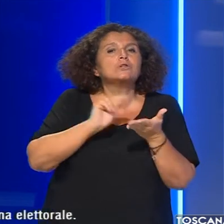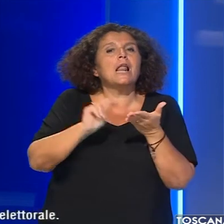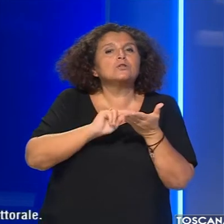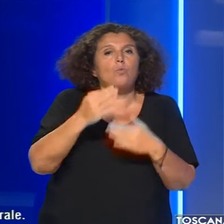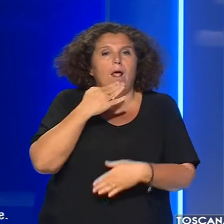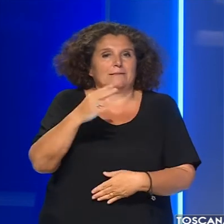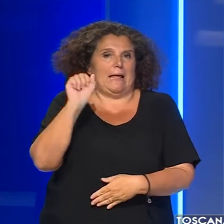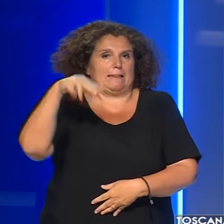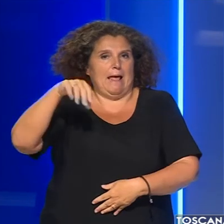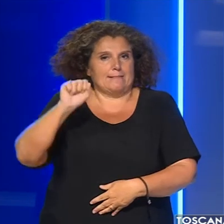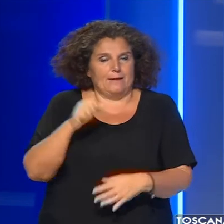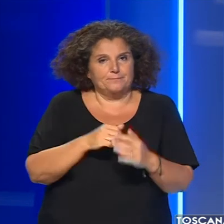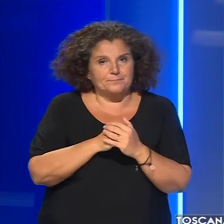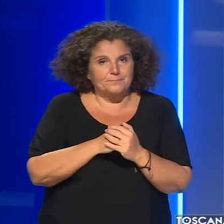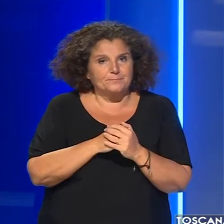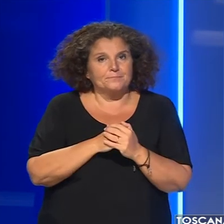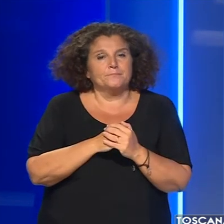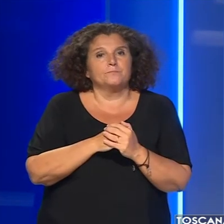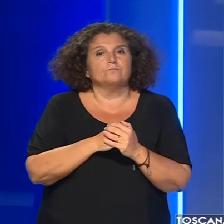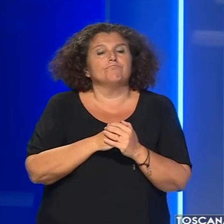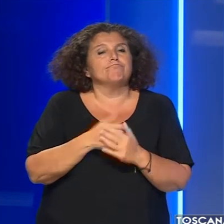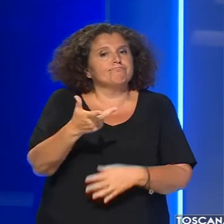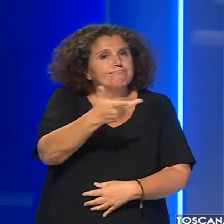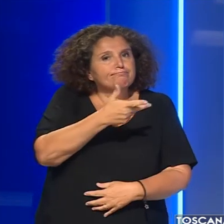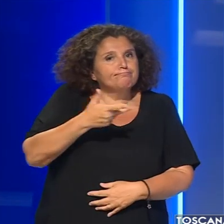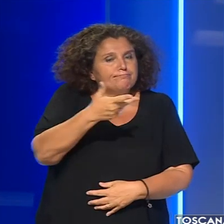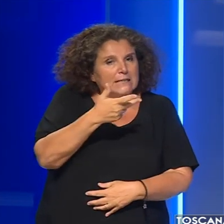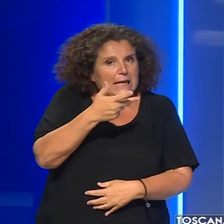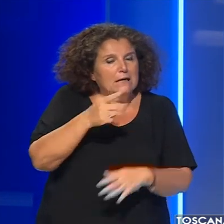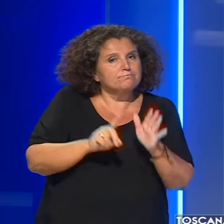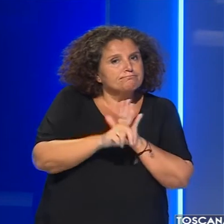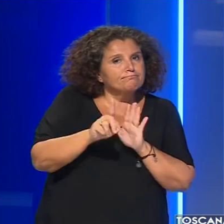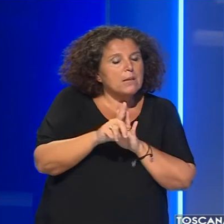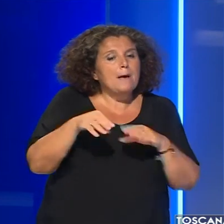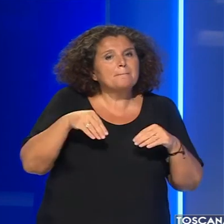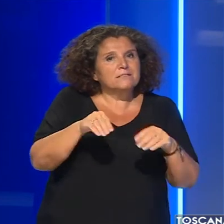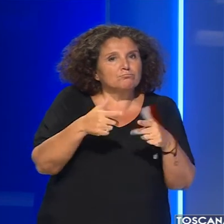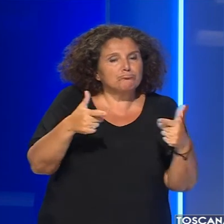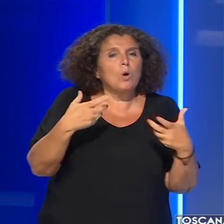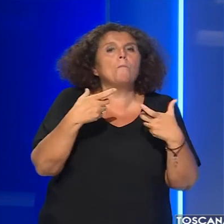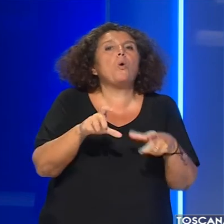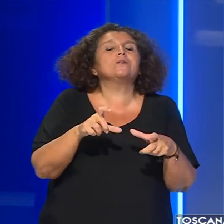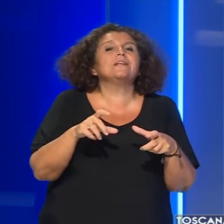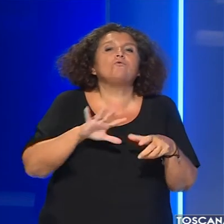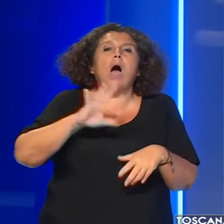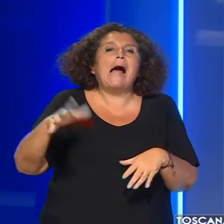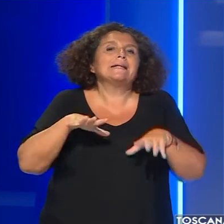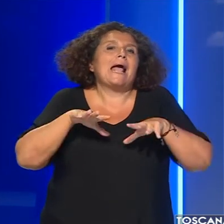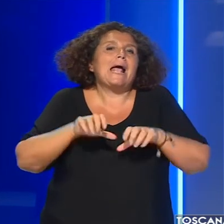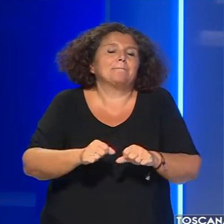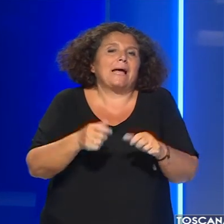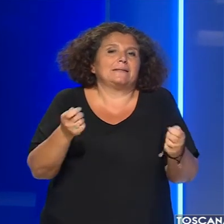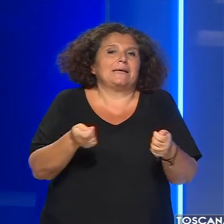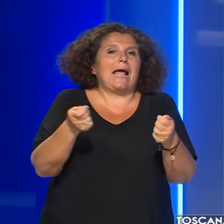Sant'Anna. I tre, secondo quanto emerso, non erano presenti per via di altri impegni di